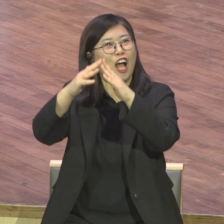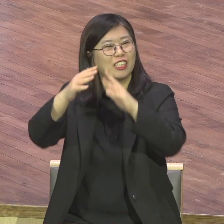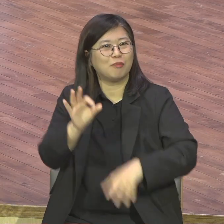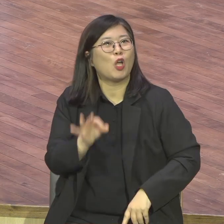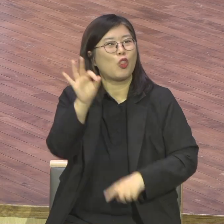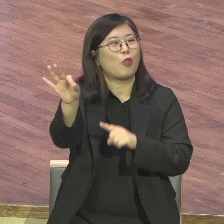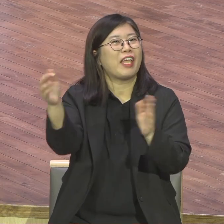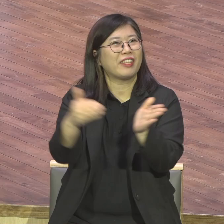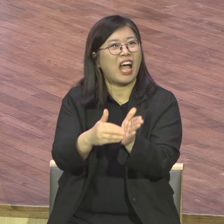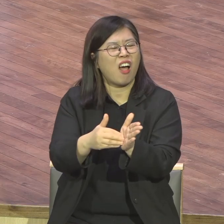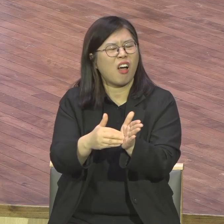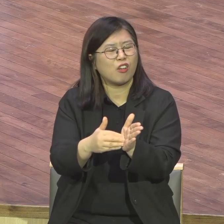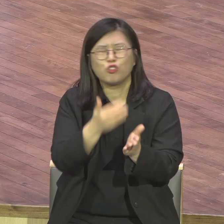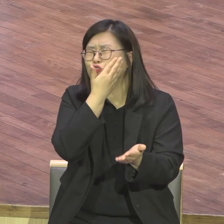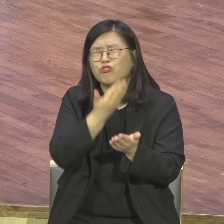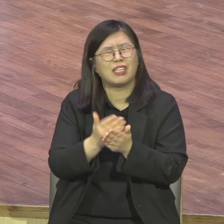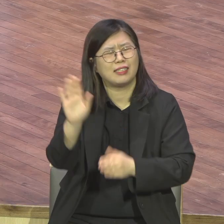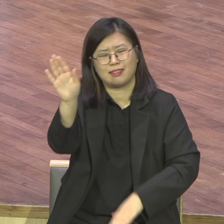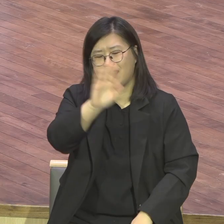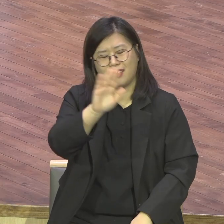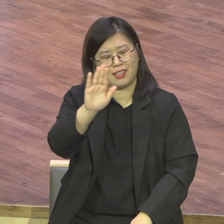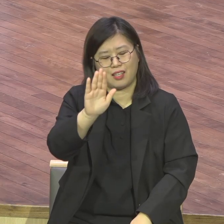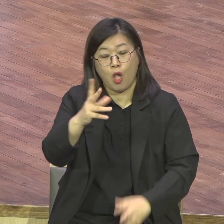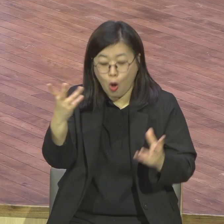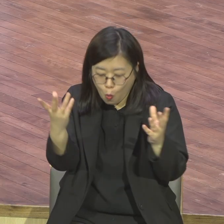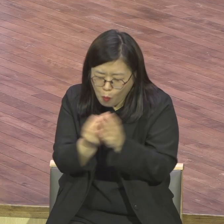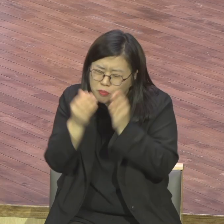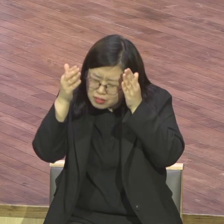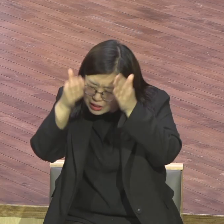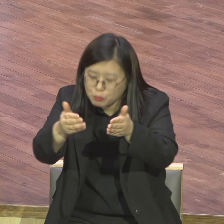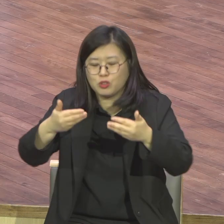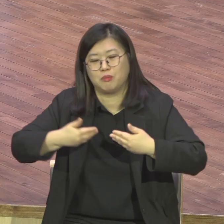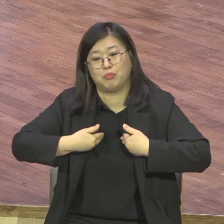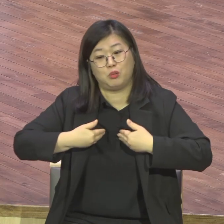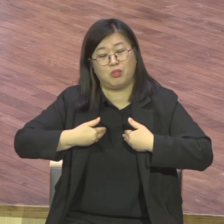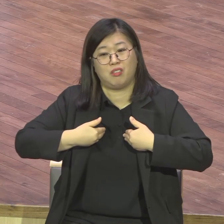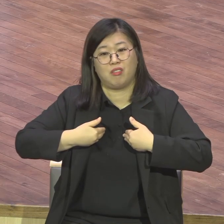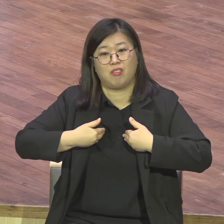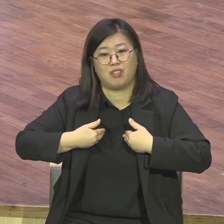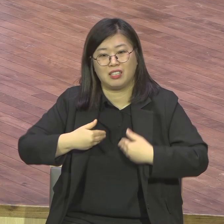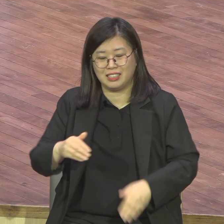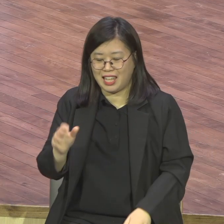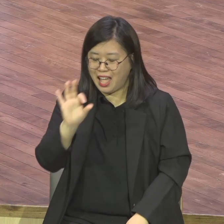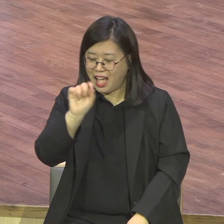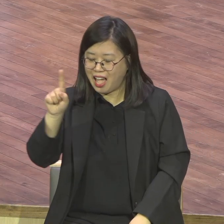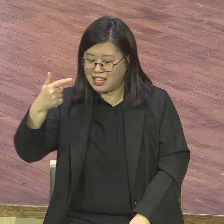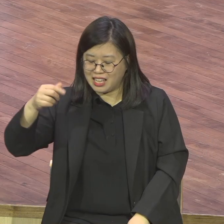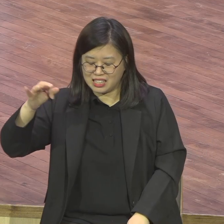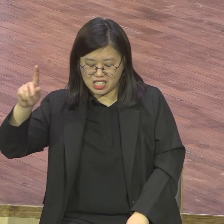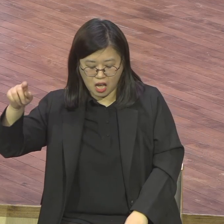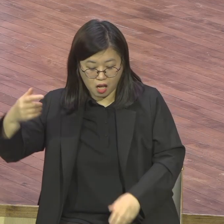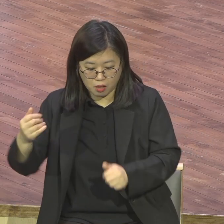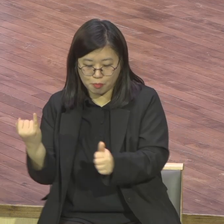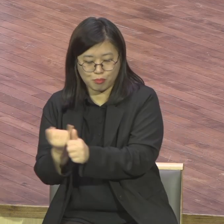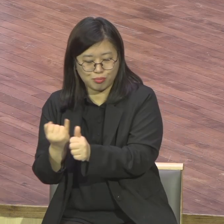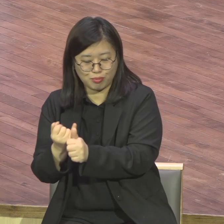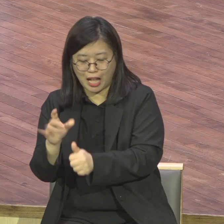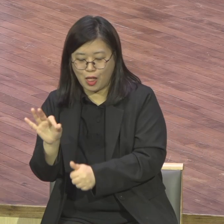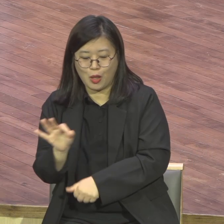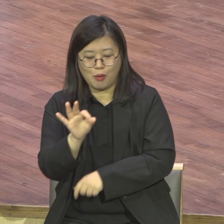그래도 적사입니다. 적사 두 부부가 그날 동시에 적사했습니다. 거짓말하니 베드로 앞에 서서